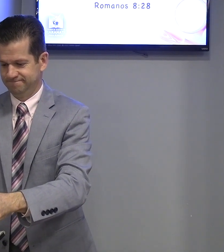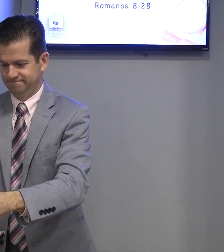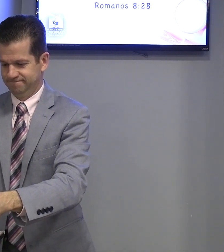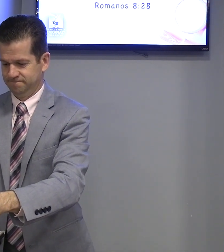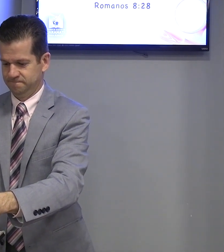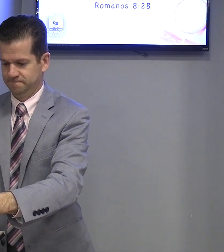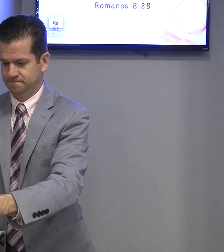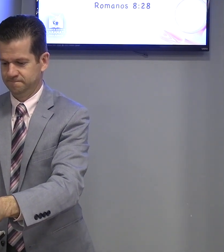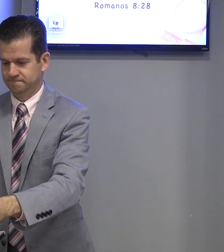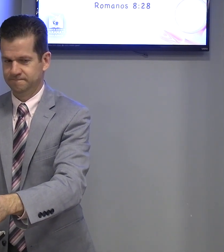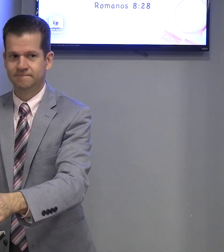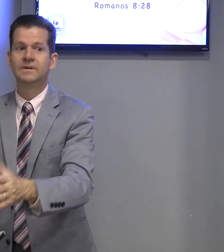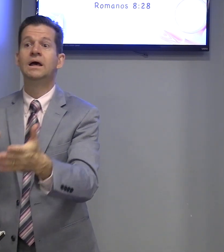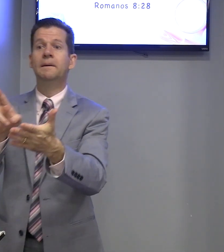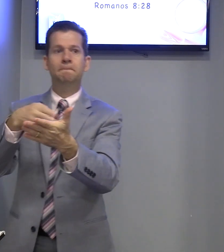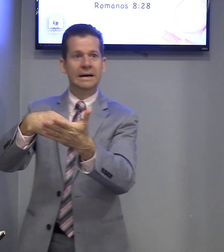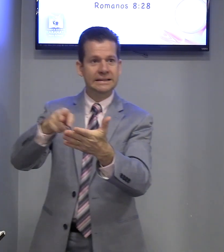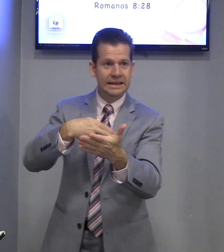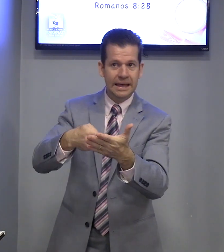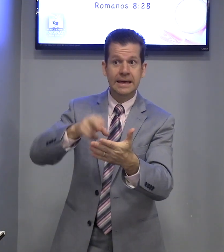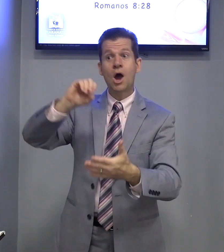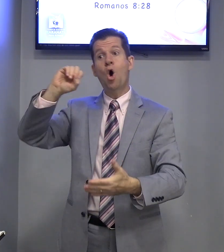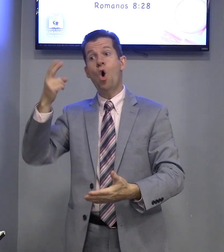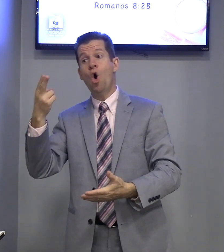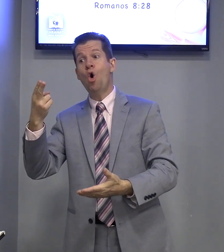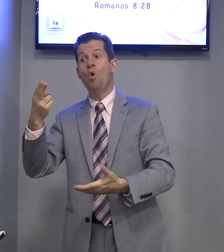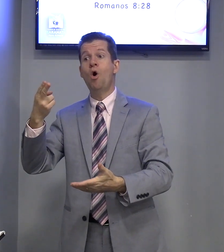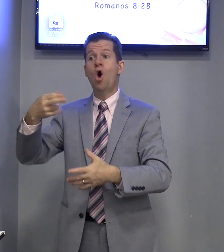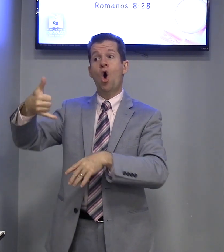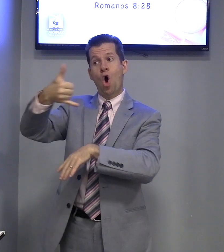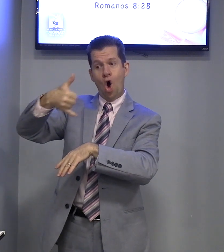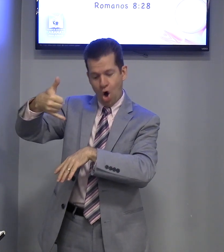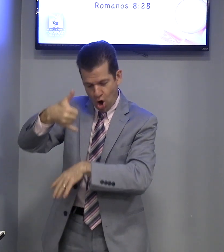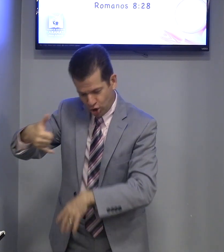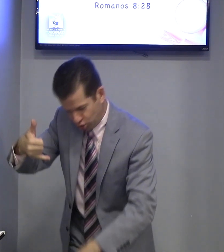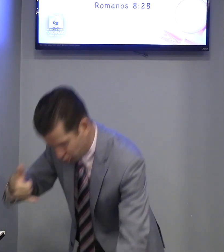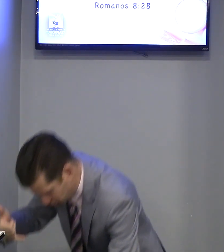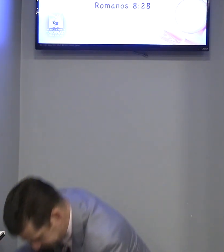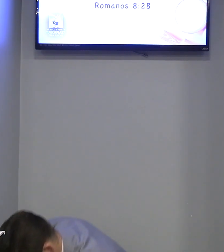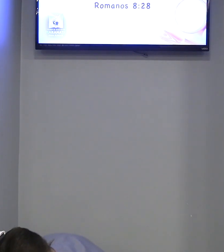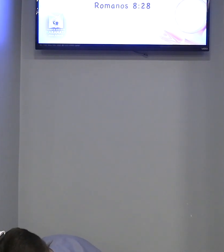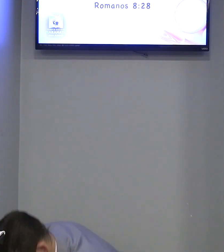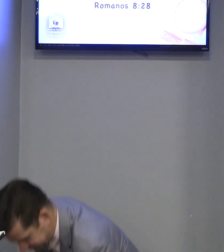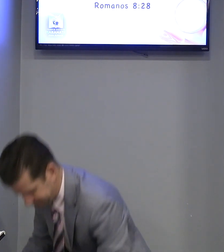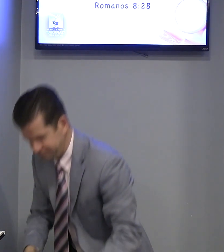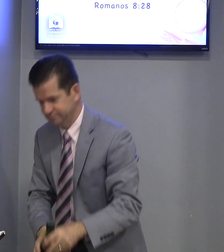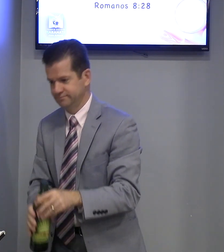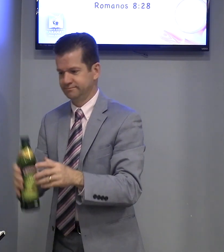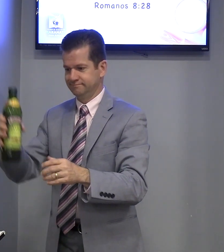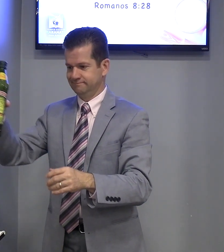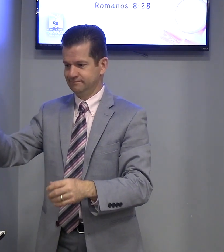Manteiga. Manteiga. O óleo. Manteiga. Óleo?